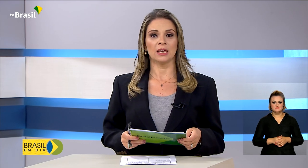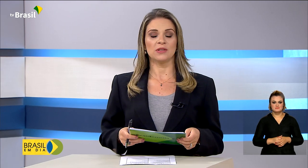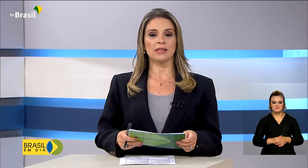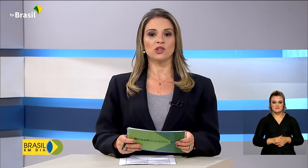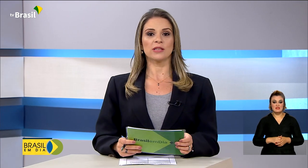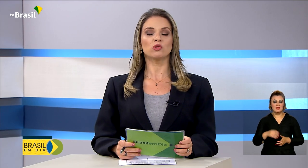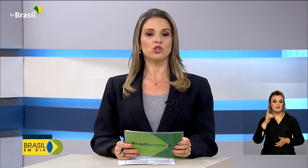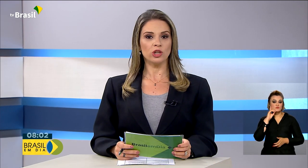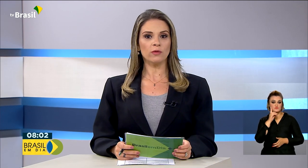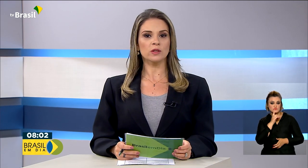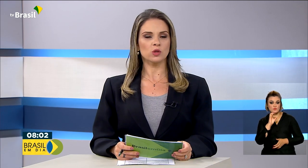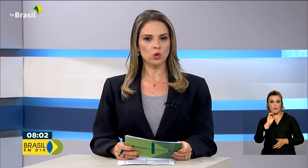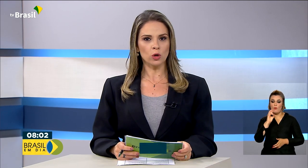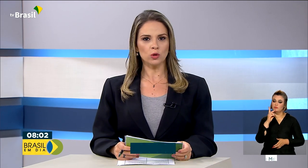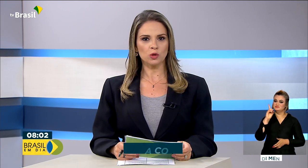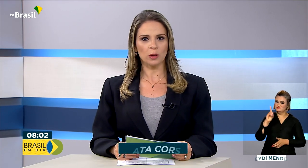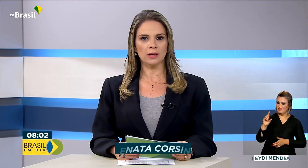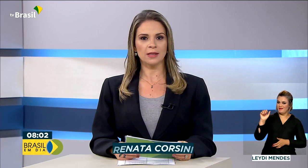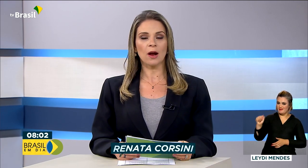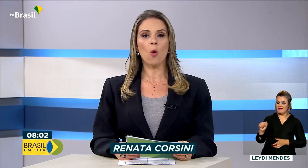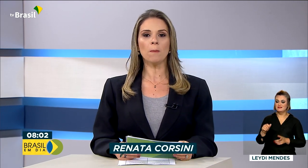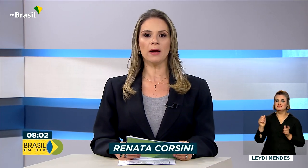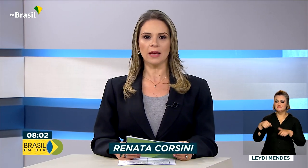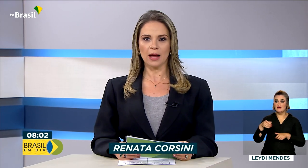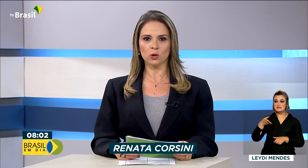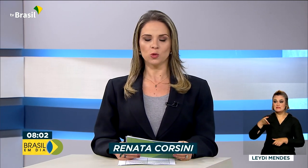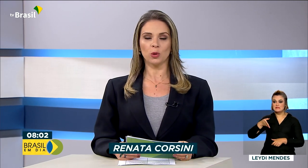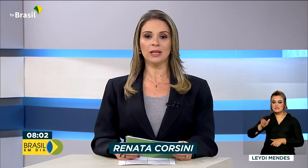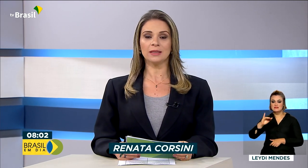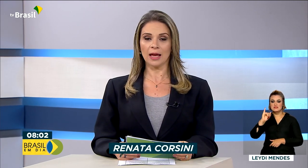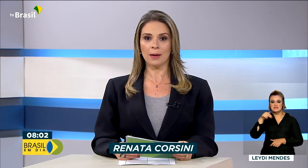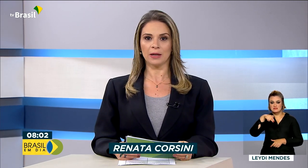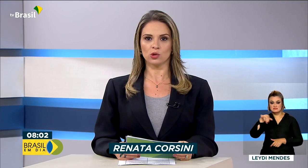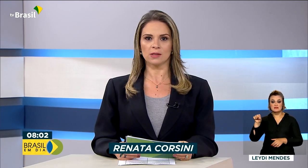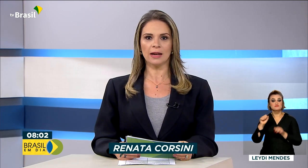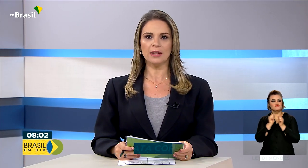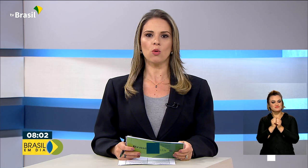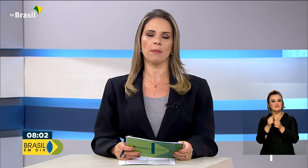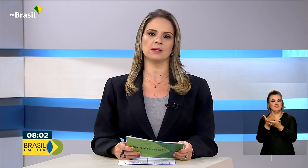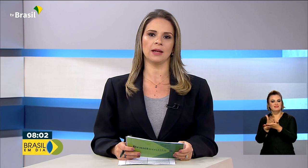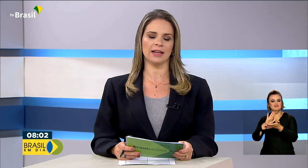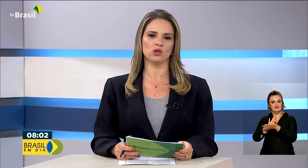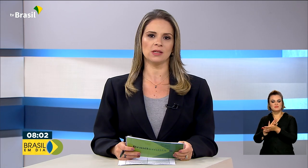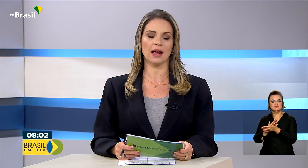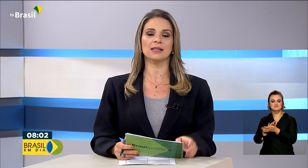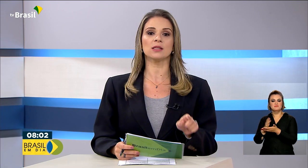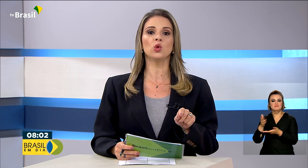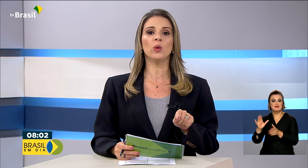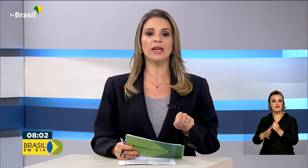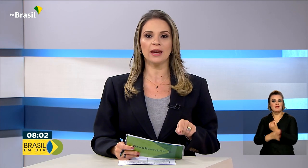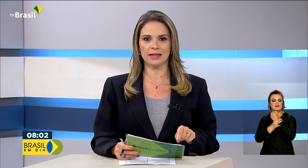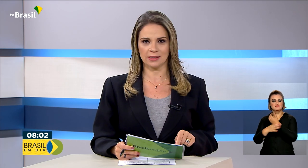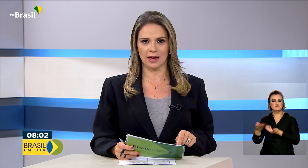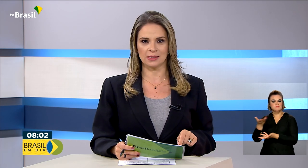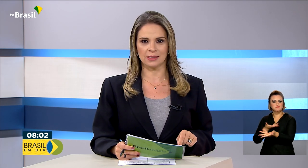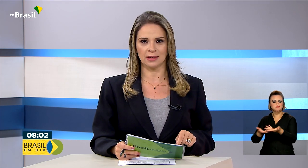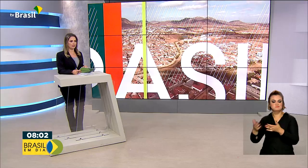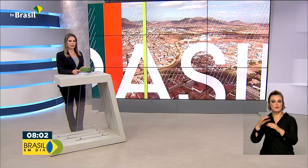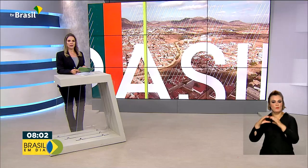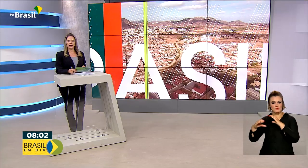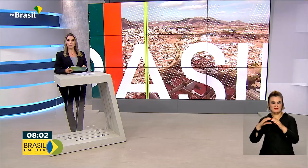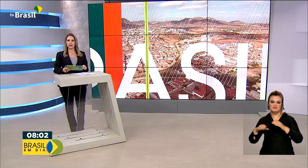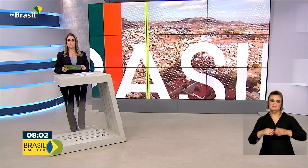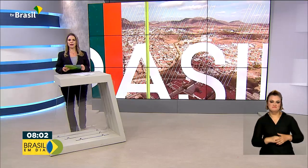Deficientes auditivos e surdos podem ser acompanhados por intérpretes da Língua Brasileira de Sinais no INSS.